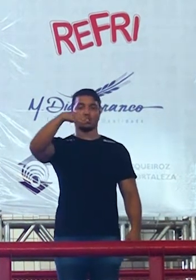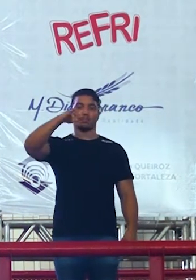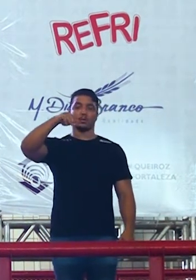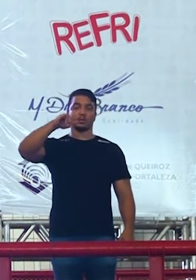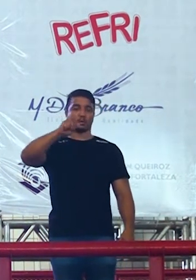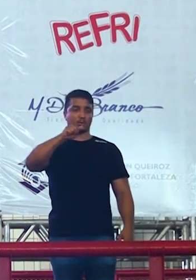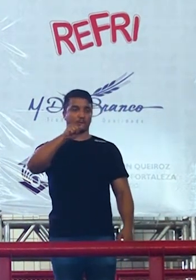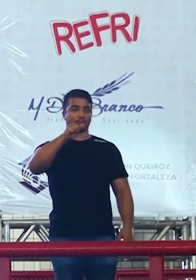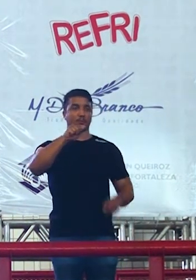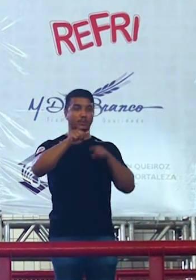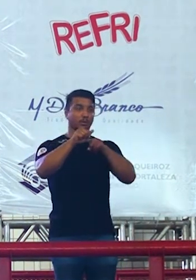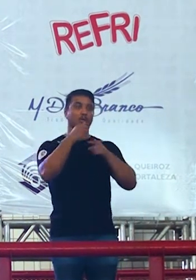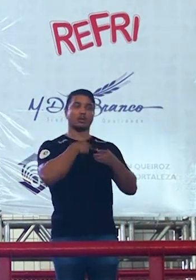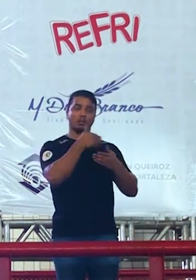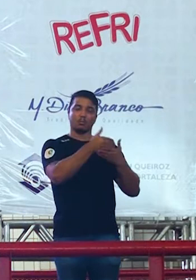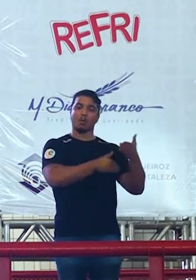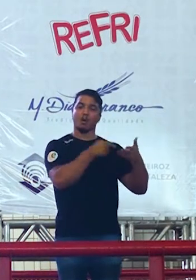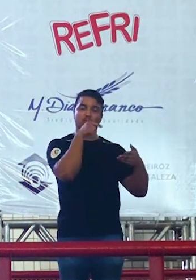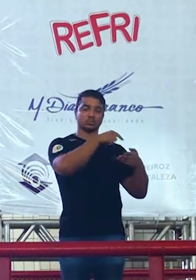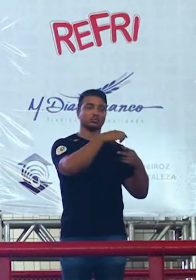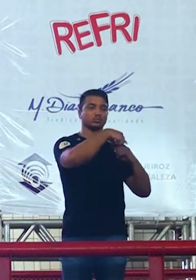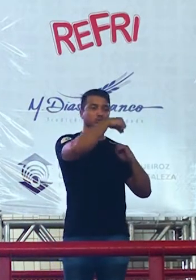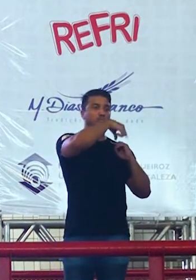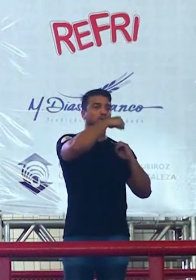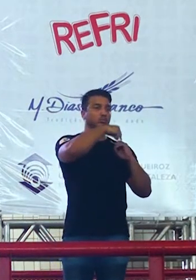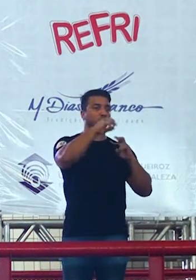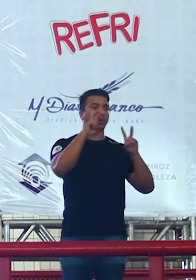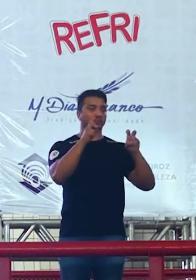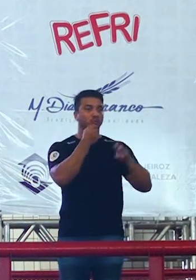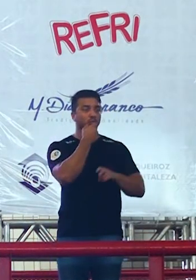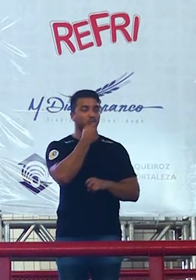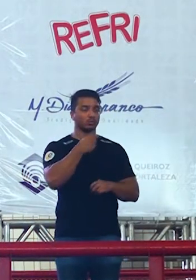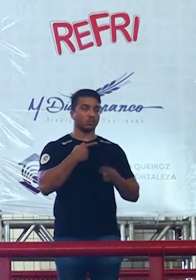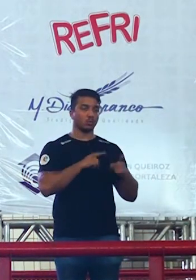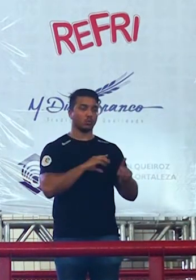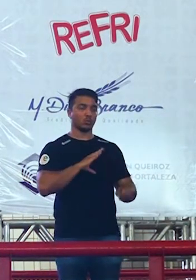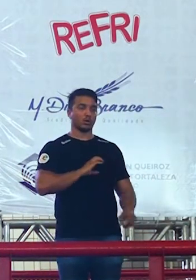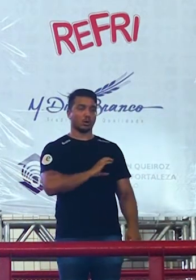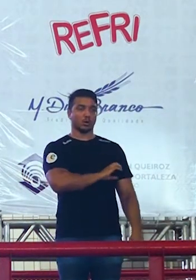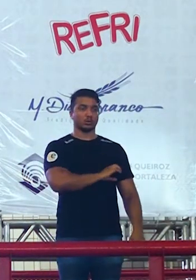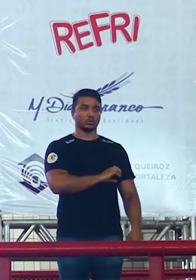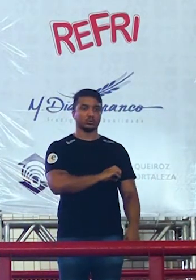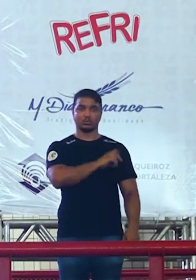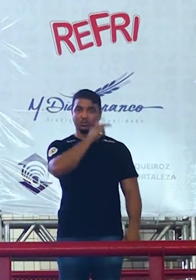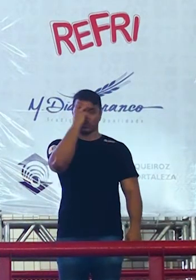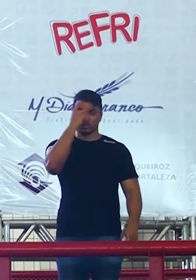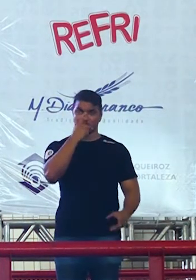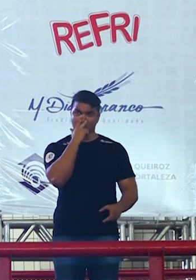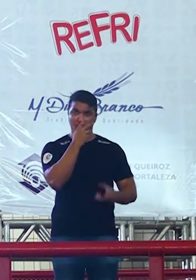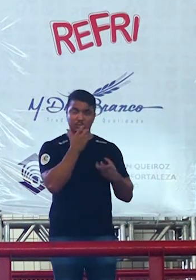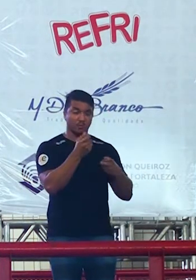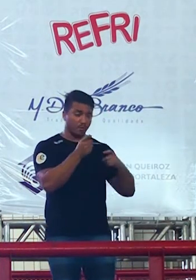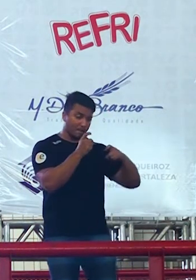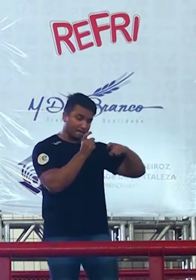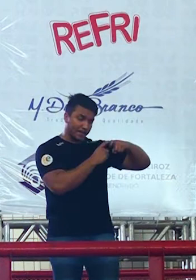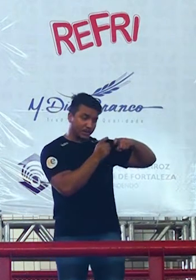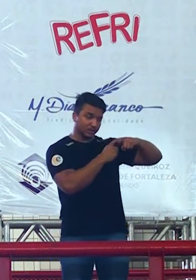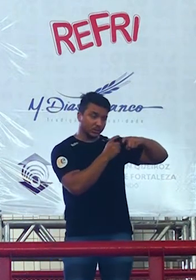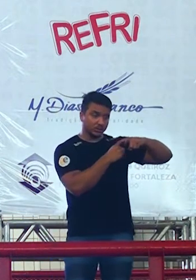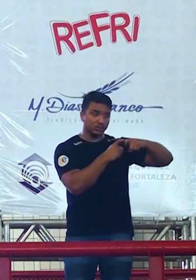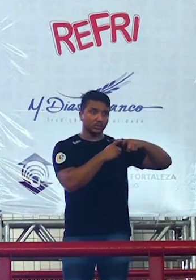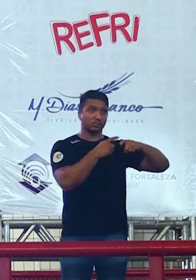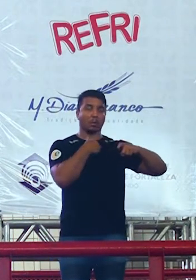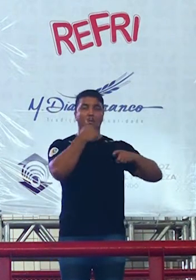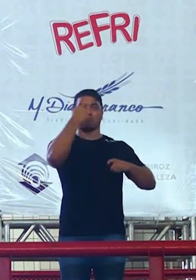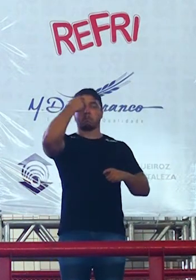a prova da Unifor uma vez pediu para falar de fosfotanolamina e a galera que queria medicina estava